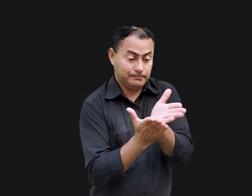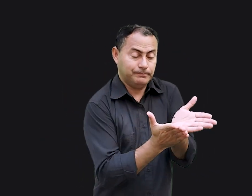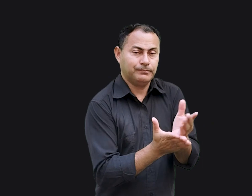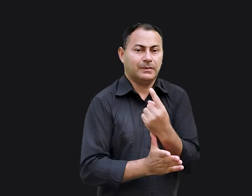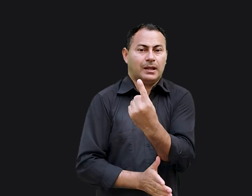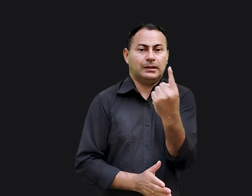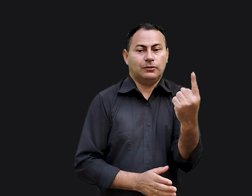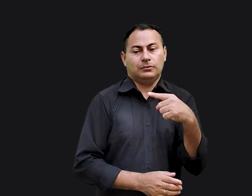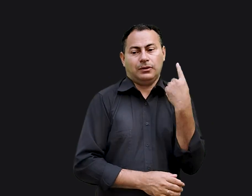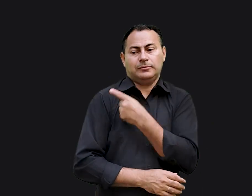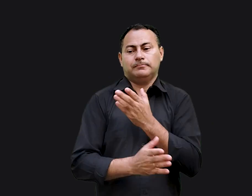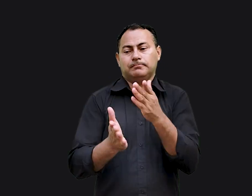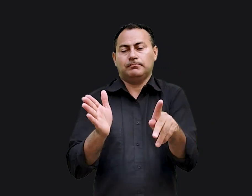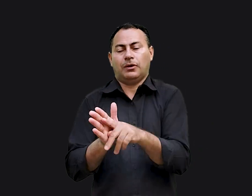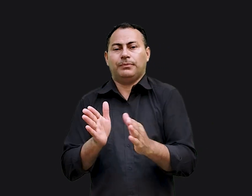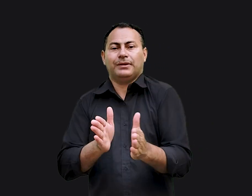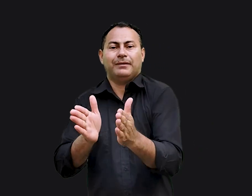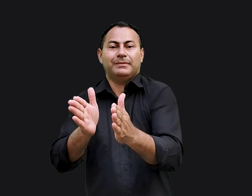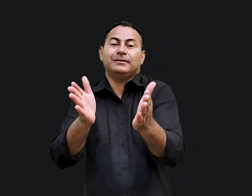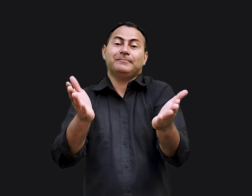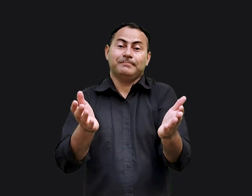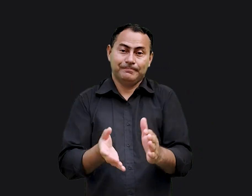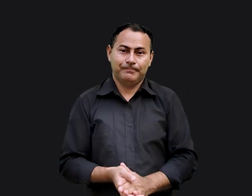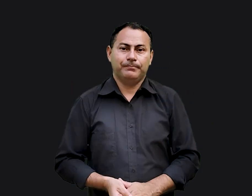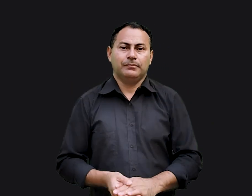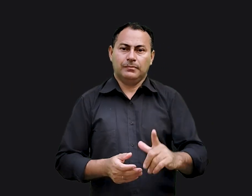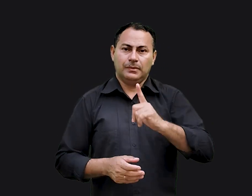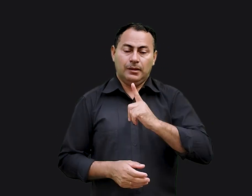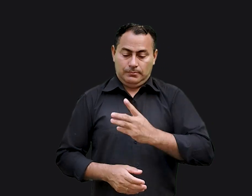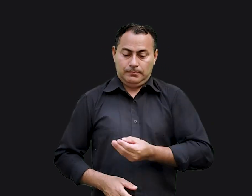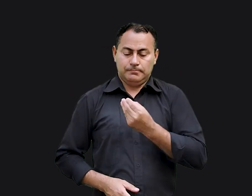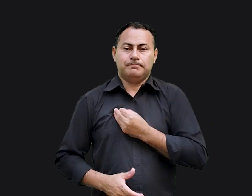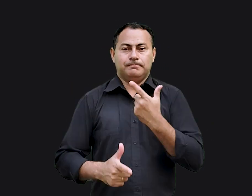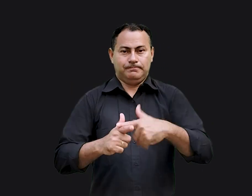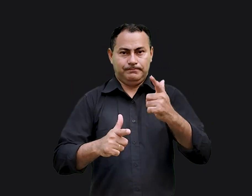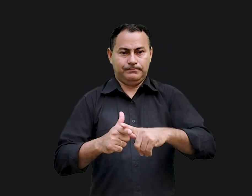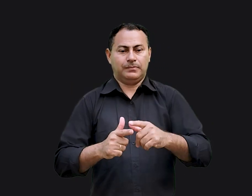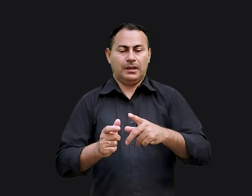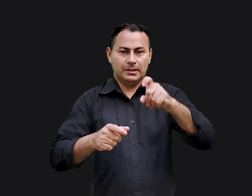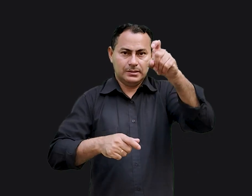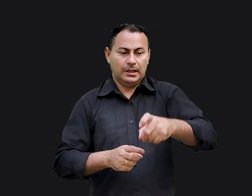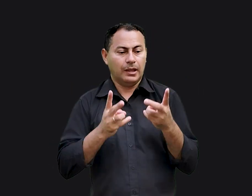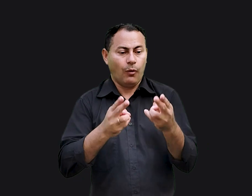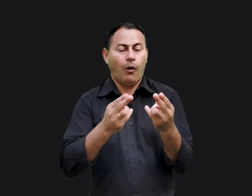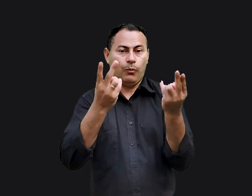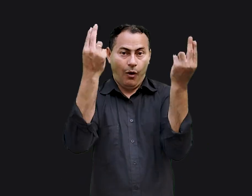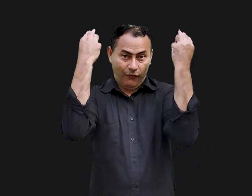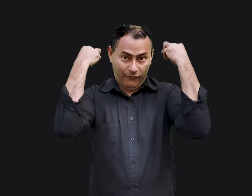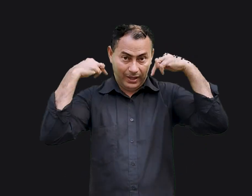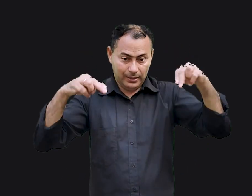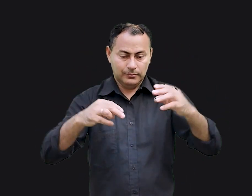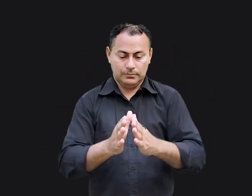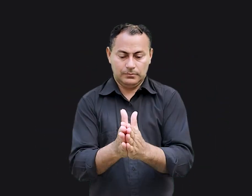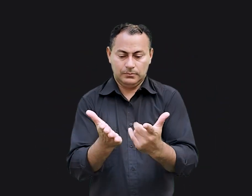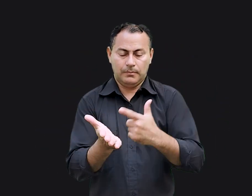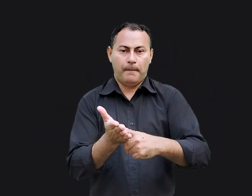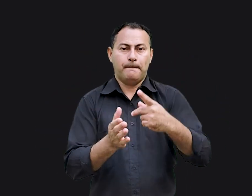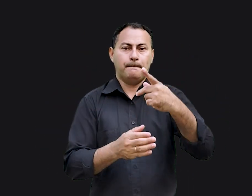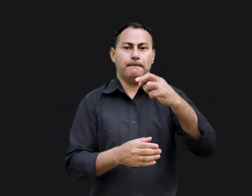nos desviamos. Cada um de nós se volta para o seu próprio caminho. E temos vivido as consequências de sermos como ovelhas. No